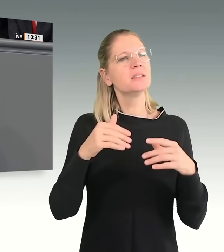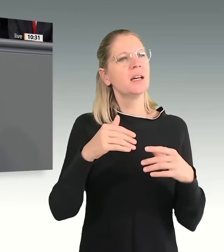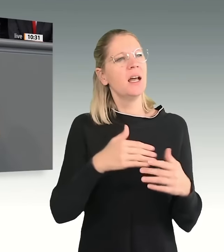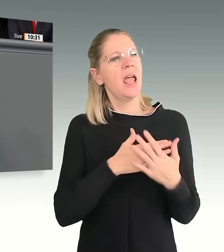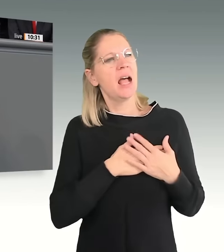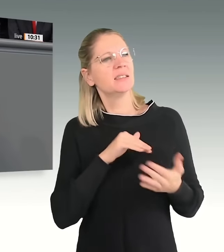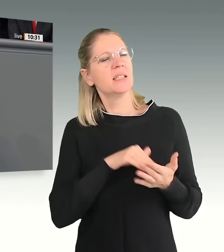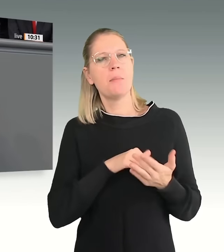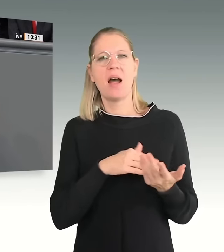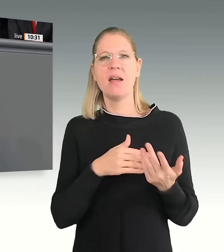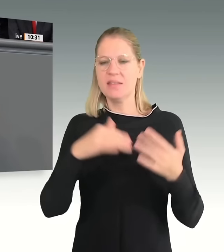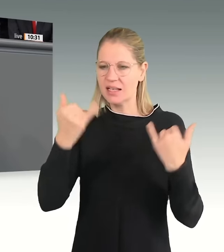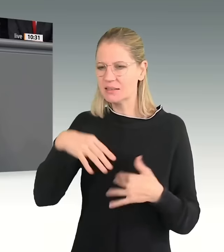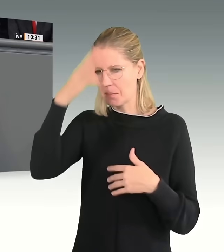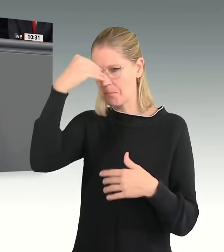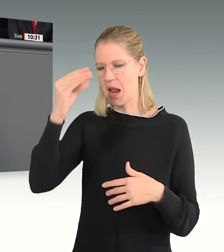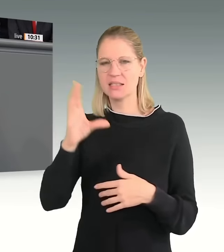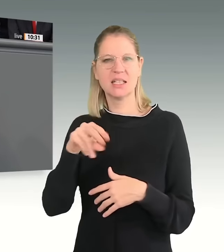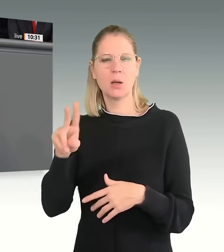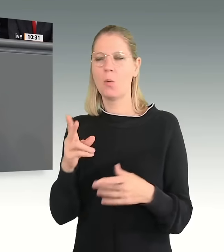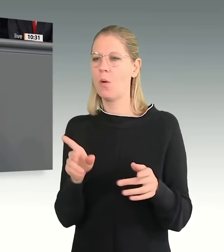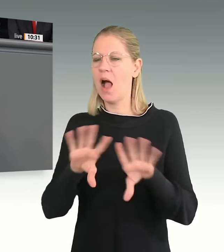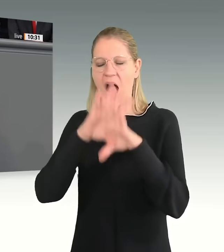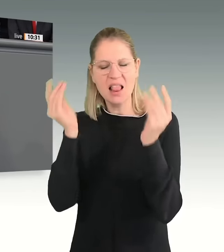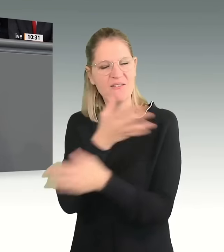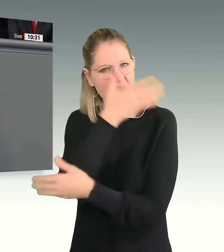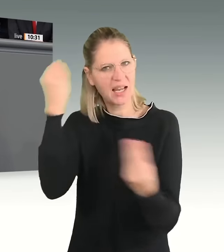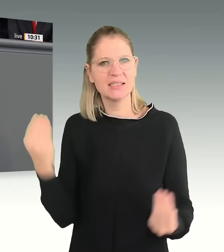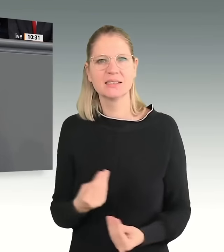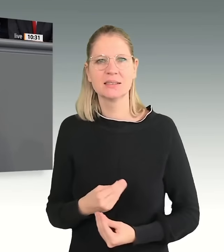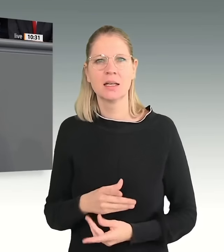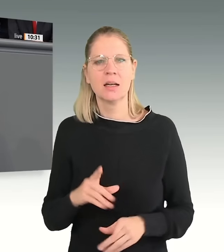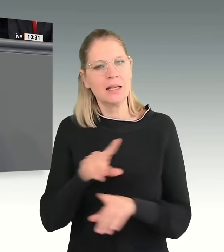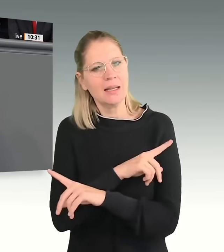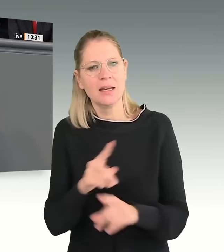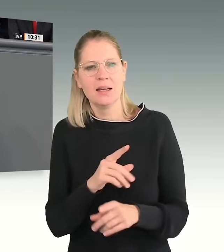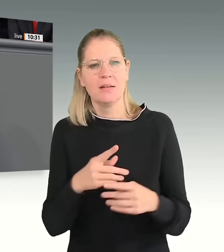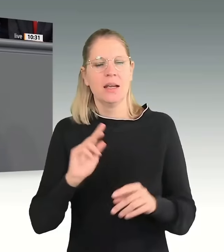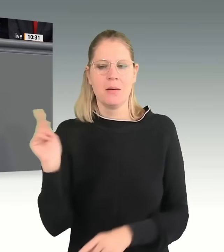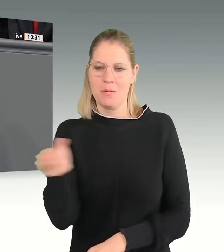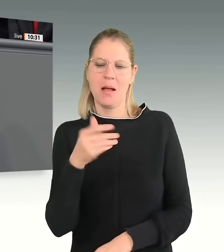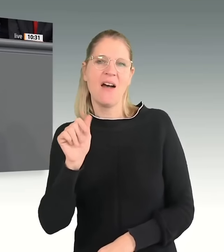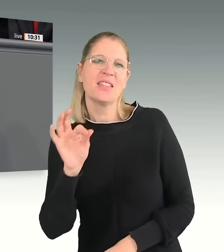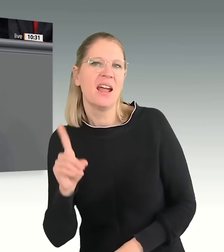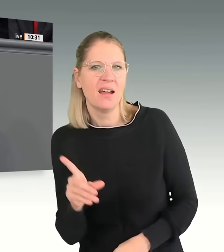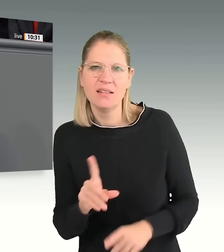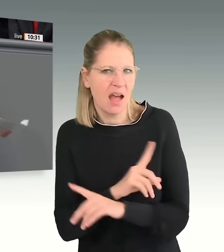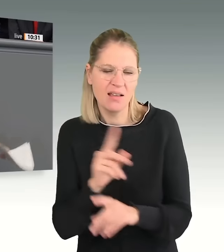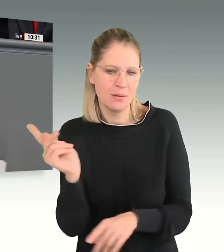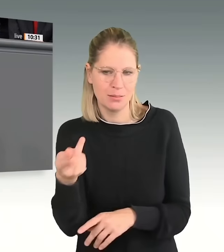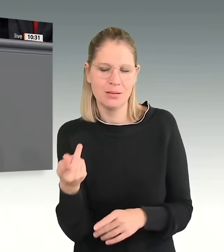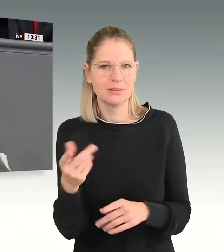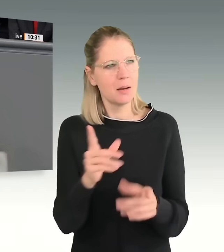zu denken geben. Setzen Sie sich nicht mit der AfD auseinander. Das hat in den letzten Monaten offenbar auch nichts gebracht. Setzen Sie sich mit Ihren eigenen